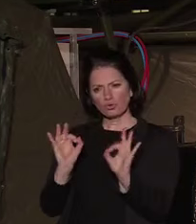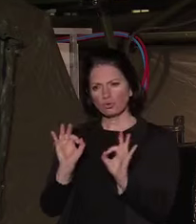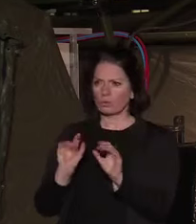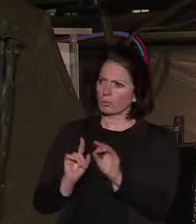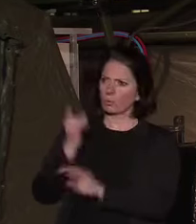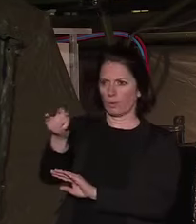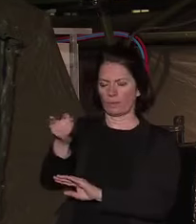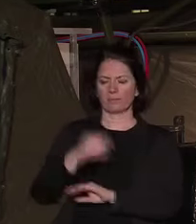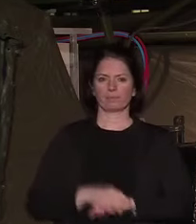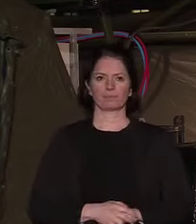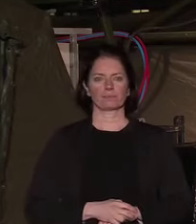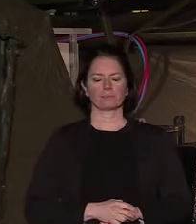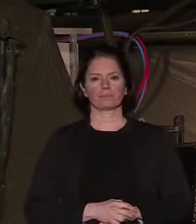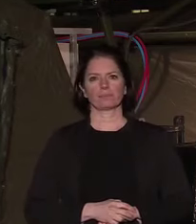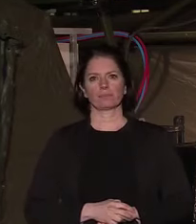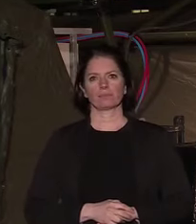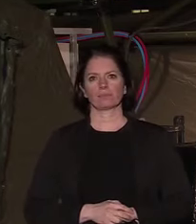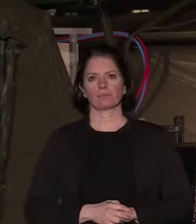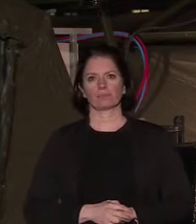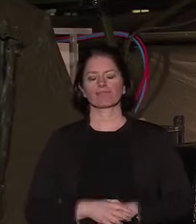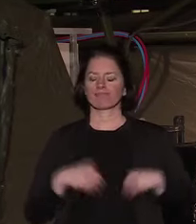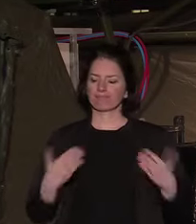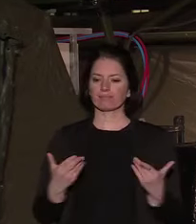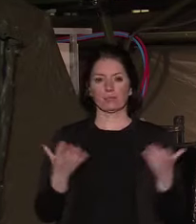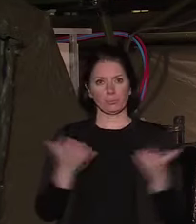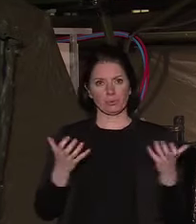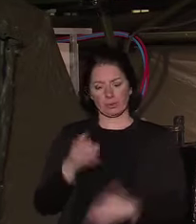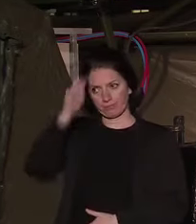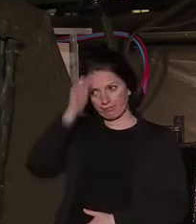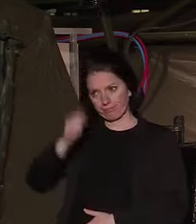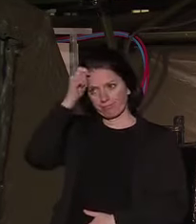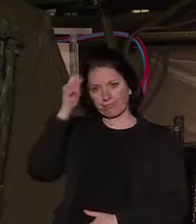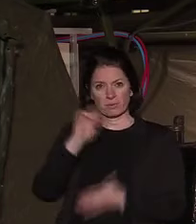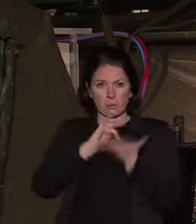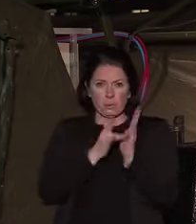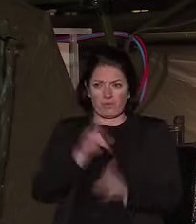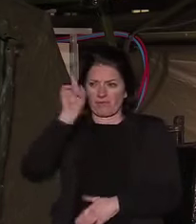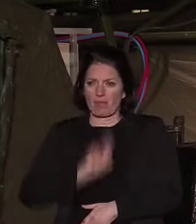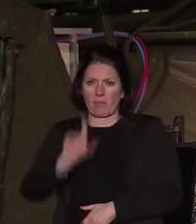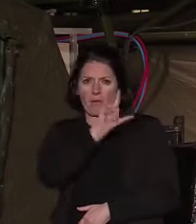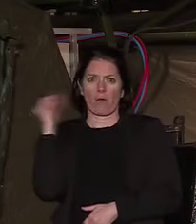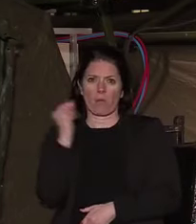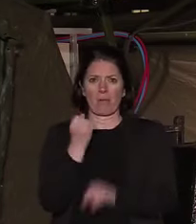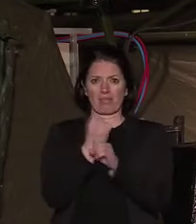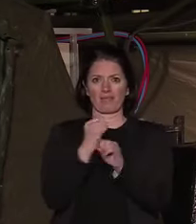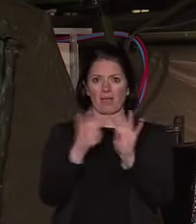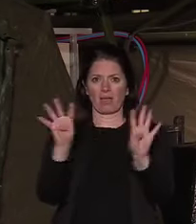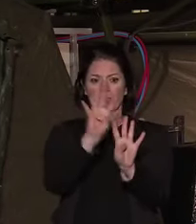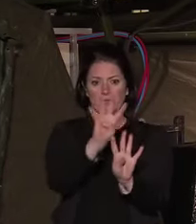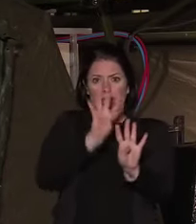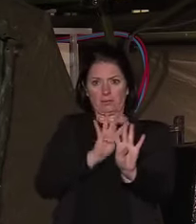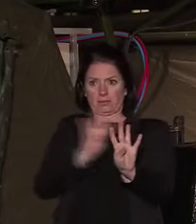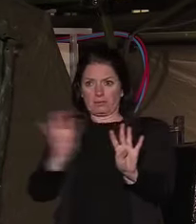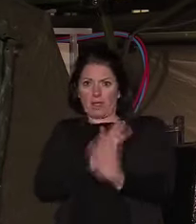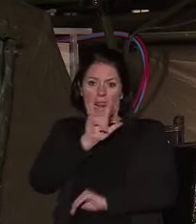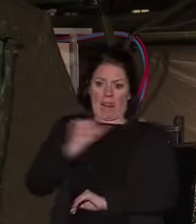Je veux aussi saluer l'ensemble des femmes et des hommes qui sont en deuxième ligne, qui permettent à nos soignants de soigner et